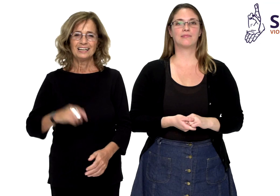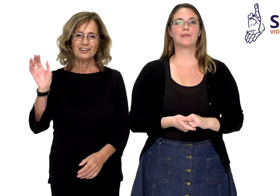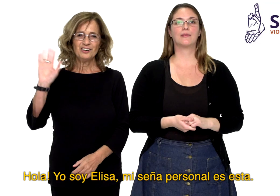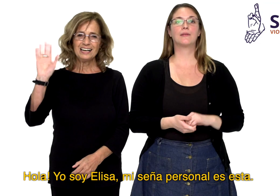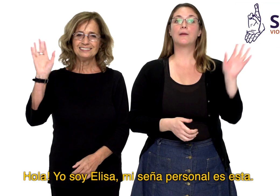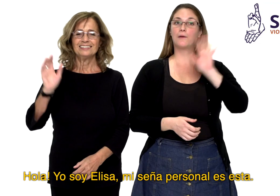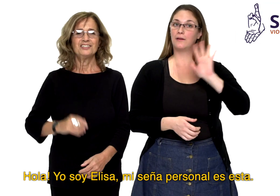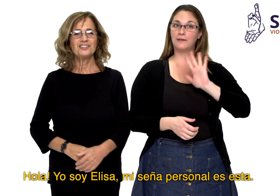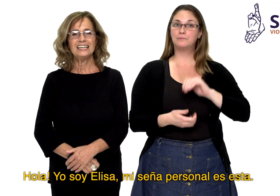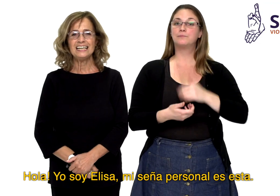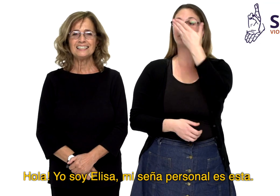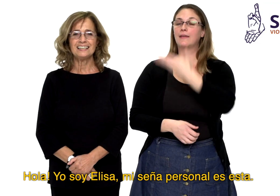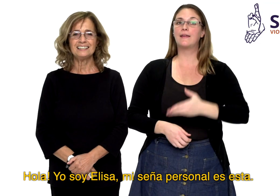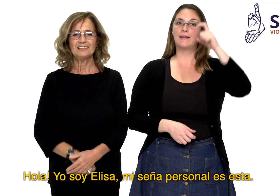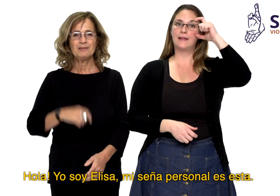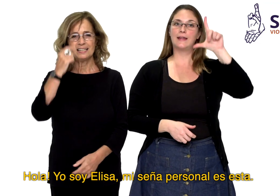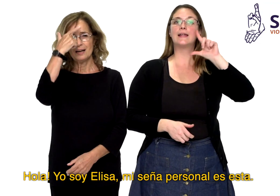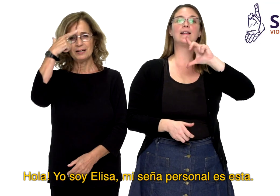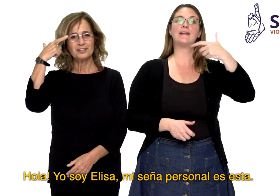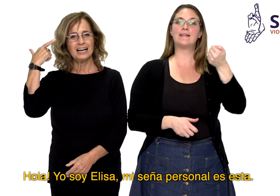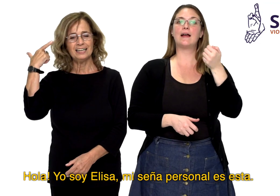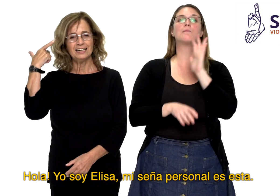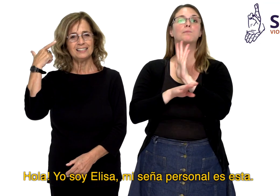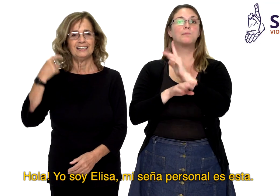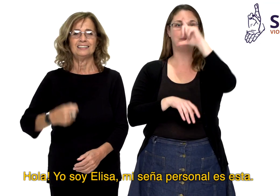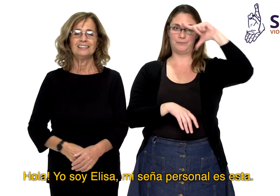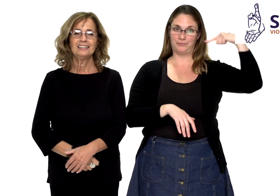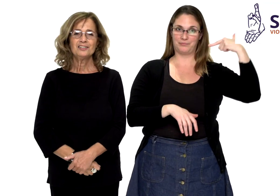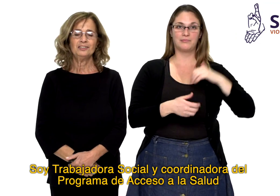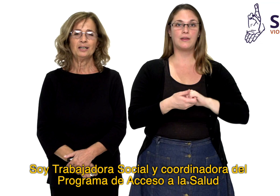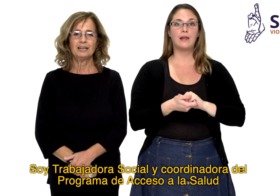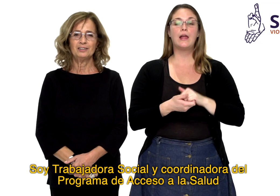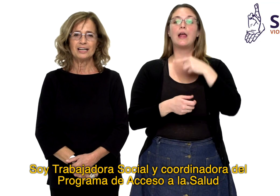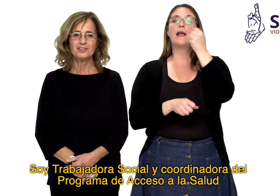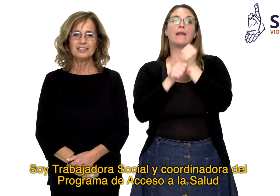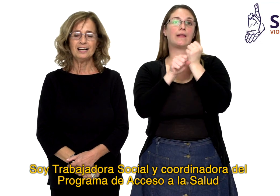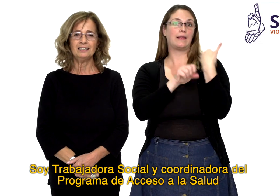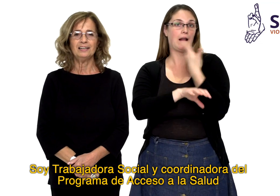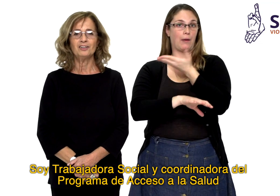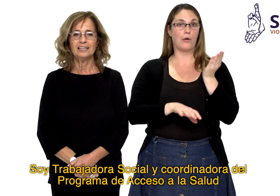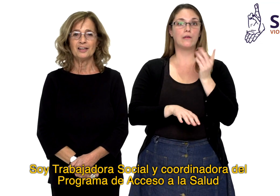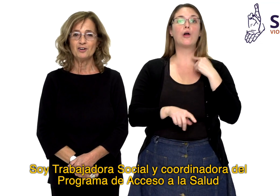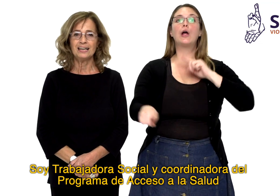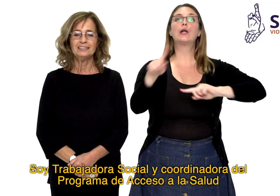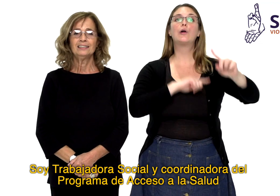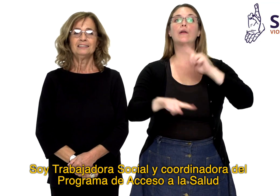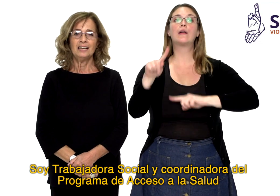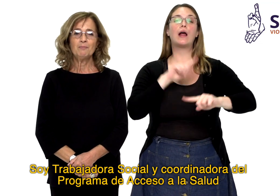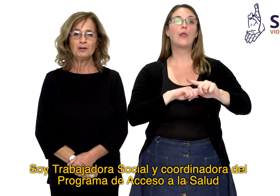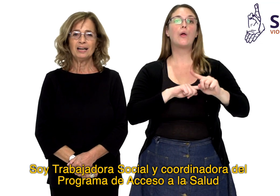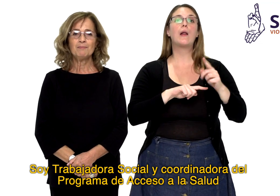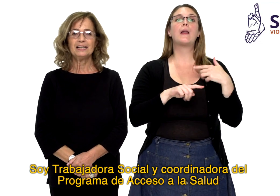Hola, yo soy Elisa y ceña personal es esta. Soy trabajadora social y coordinadora